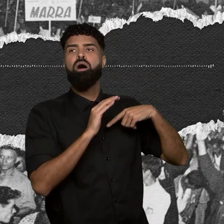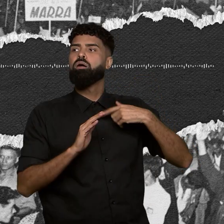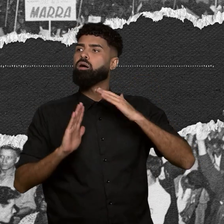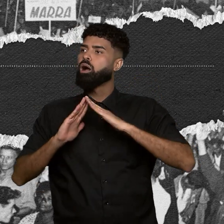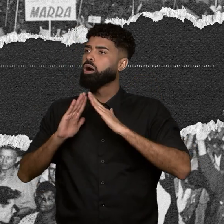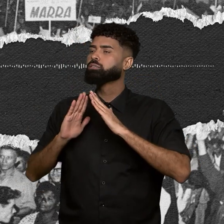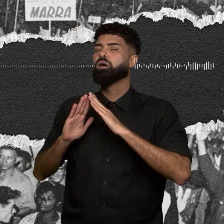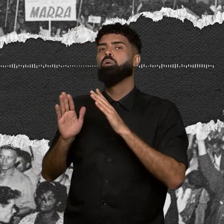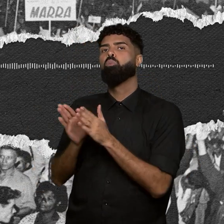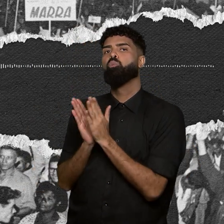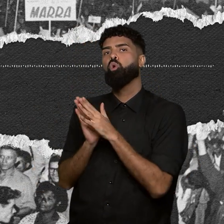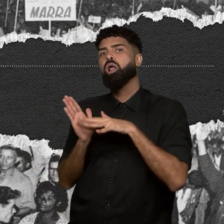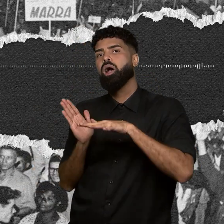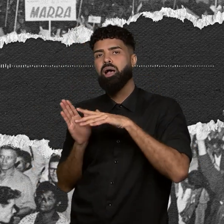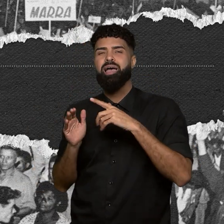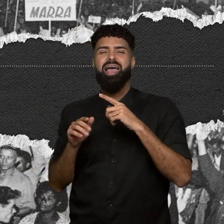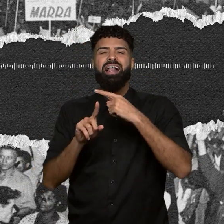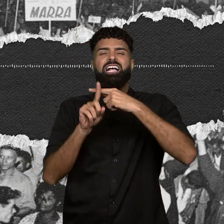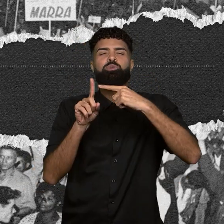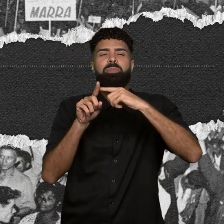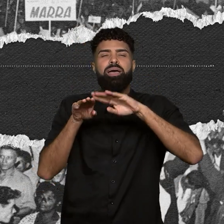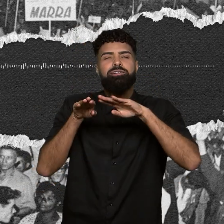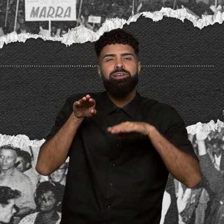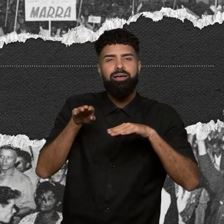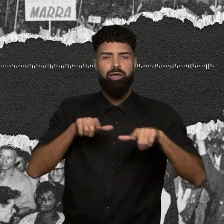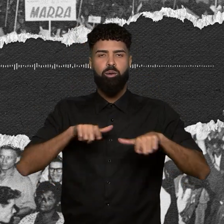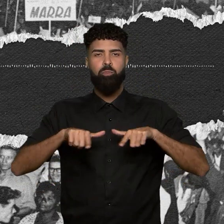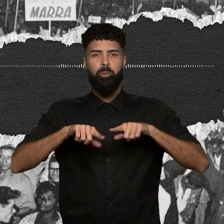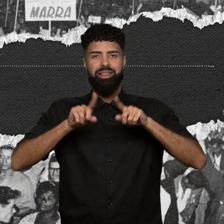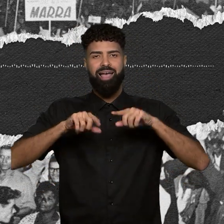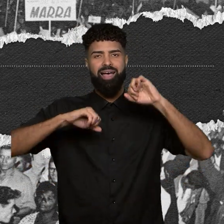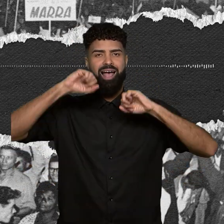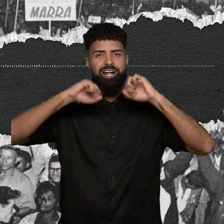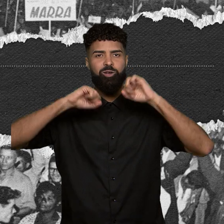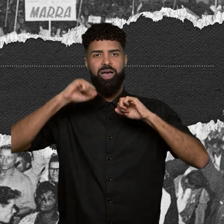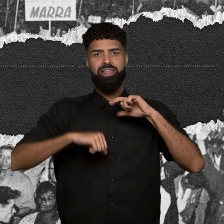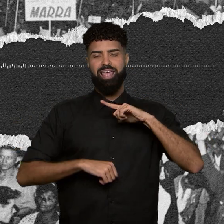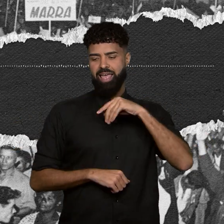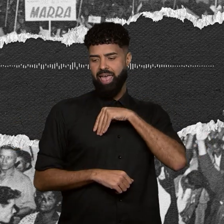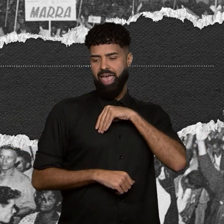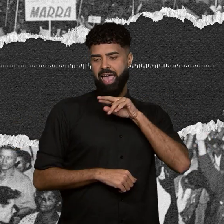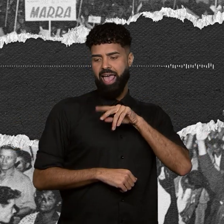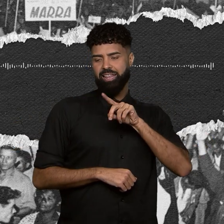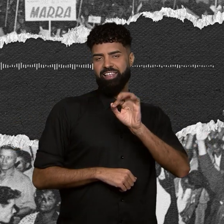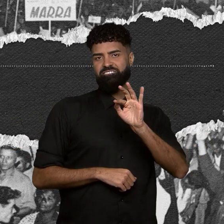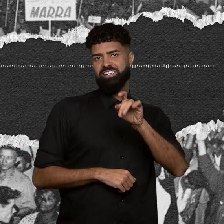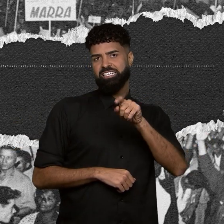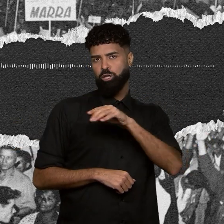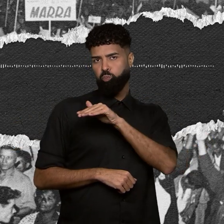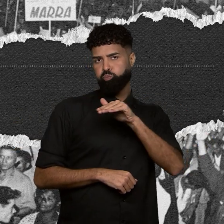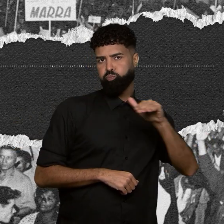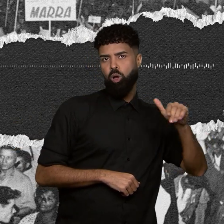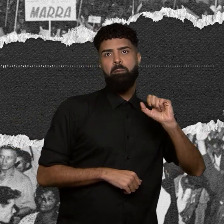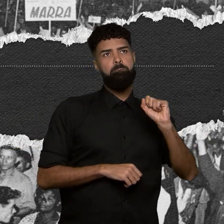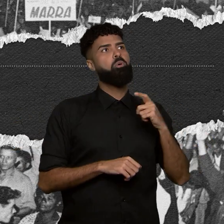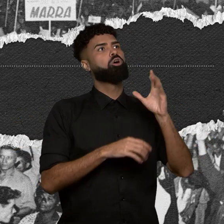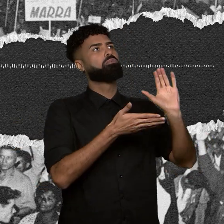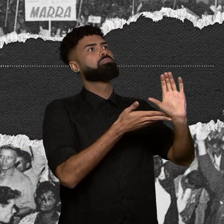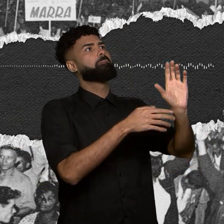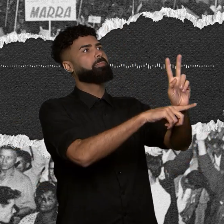média, para o operário qualificado, que tinha a renda fixa, que podia, portanto, tomar um financiamento. Porque tudo